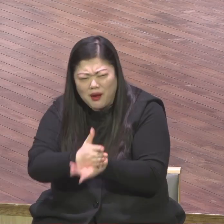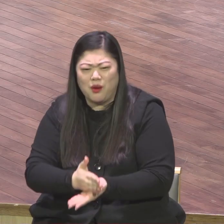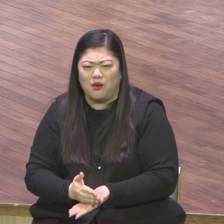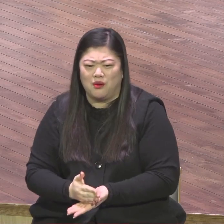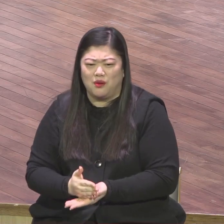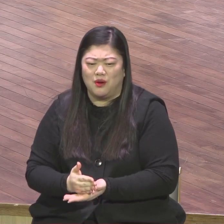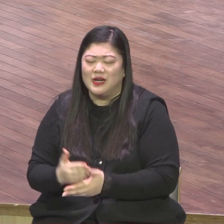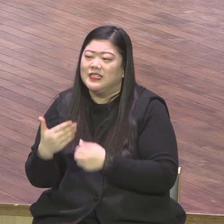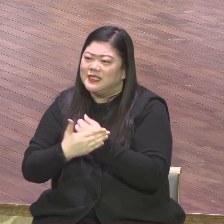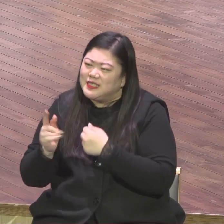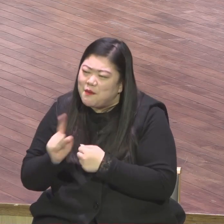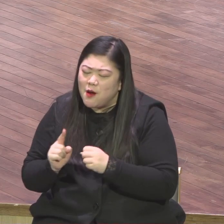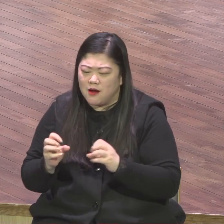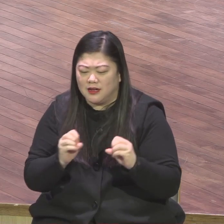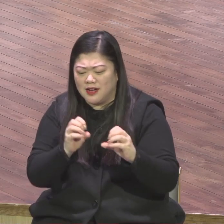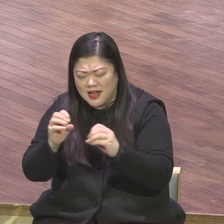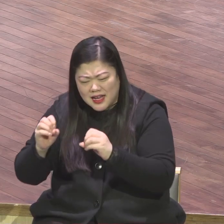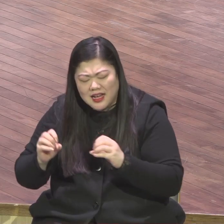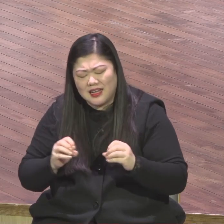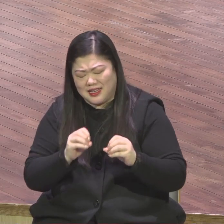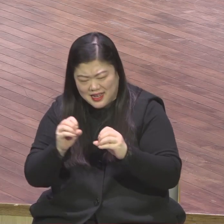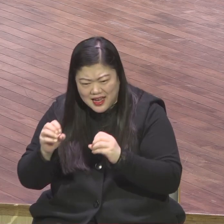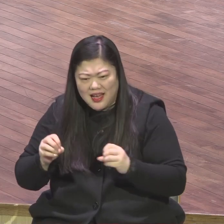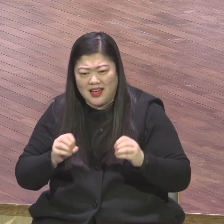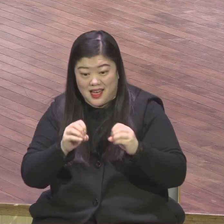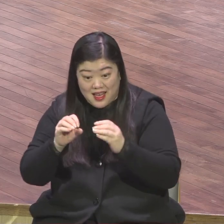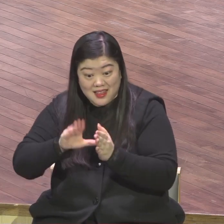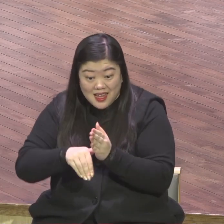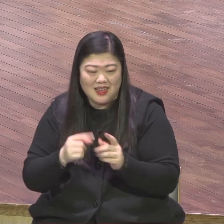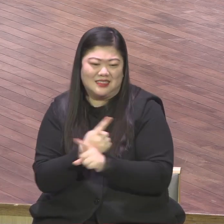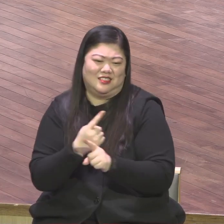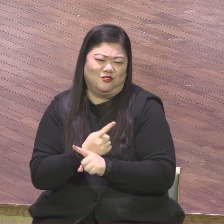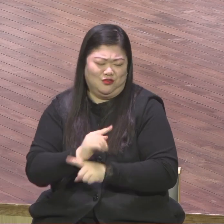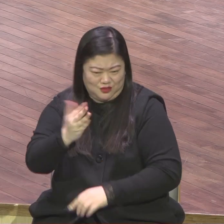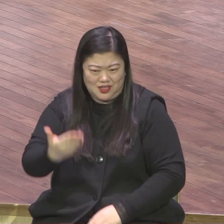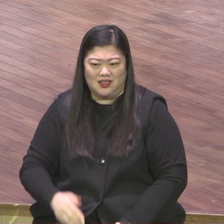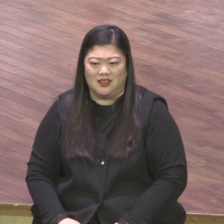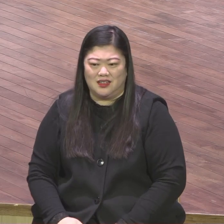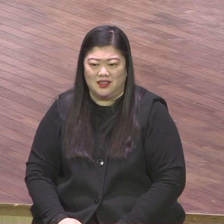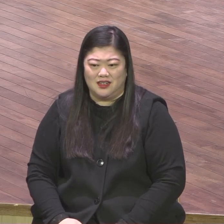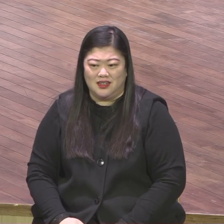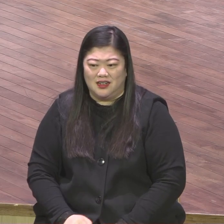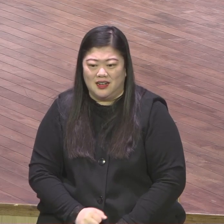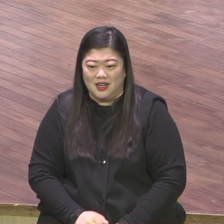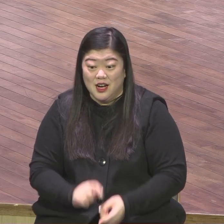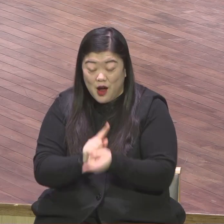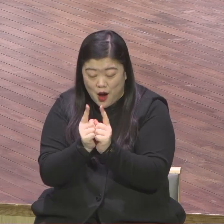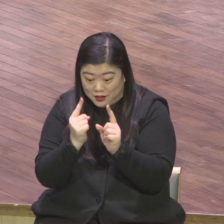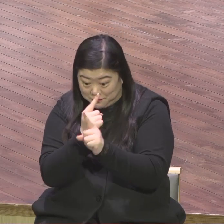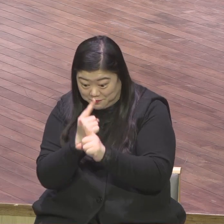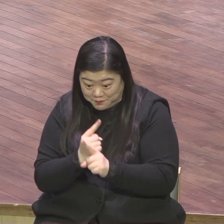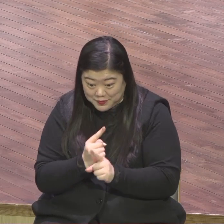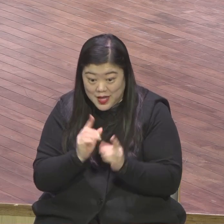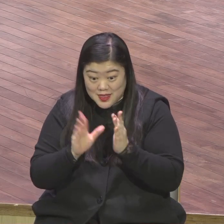말씀포럼 말씀포럼 하면 치유됩니다 말씀포럼 하면 허감이 물러갑니다 그 다음 기도포럼 기도한 것